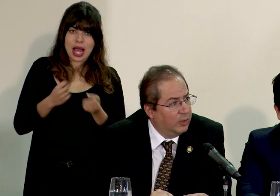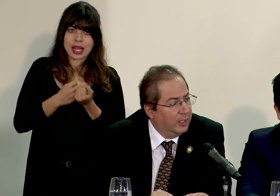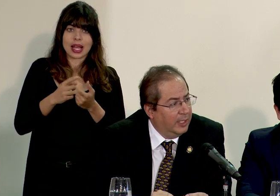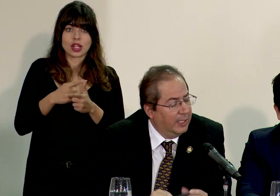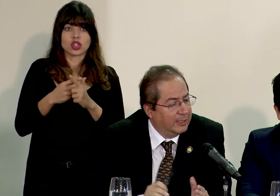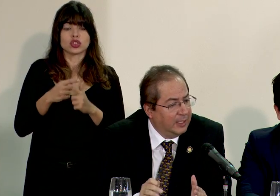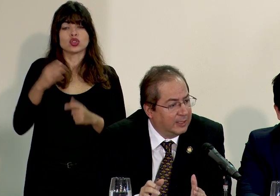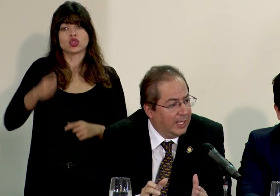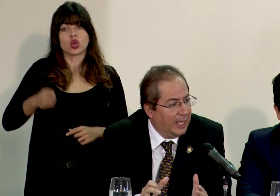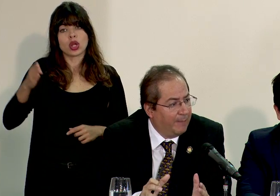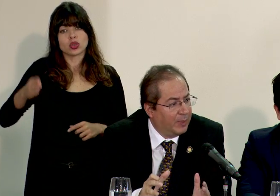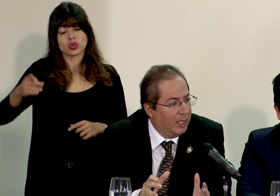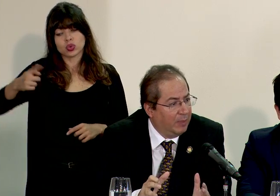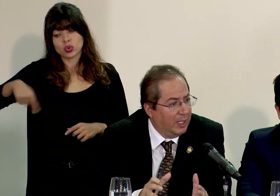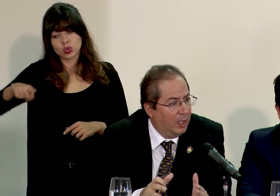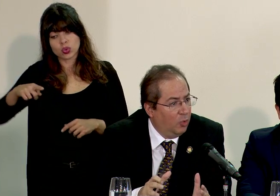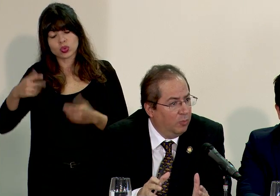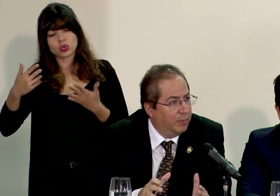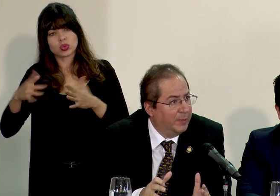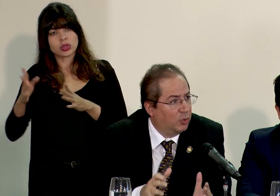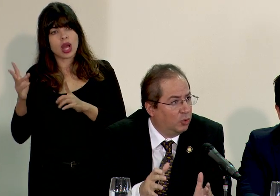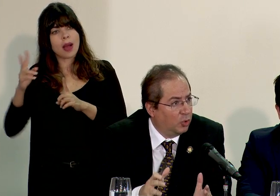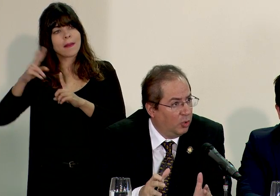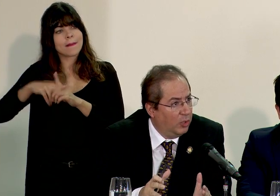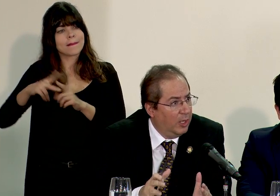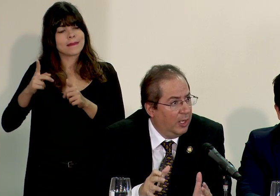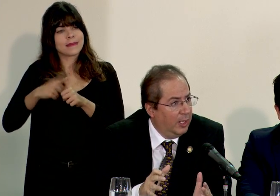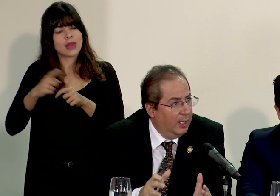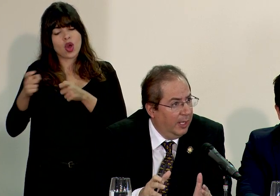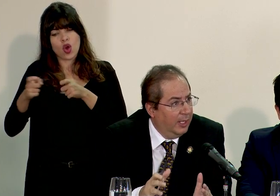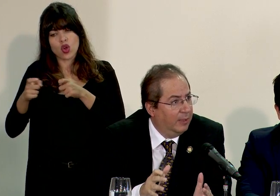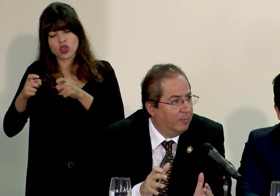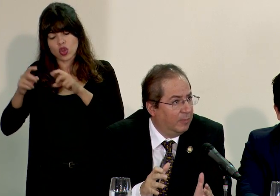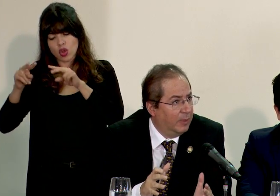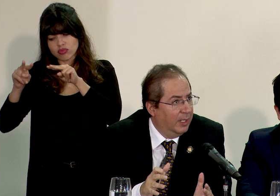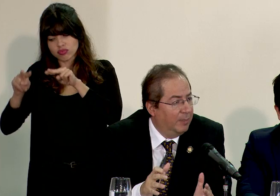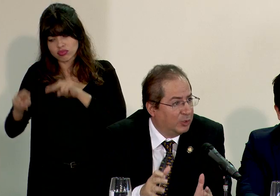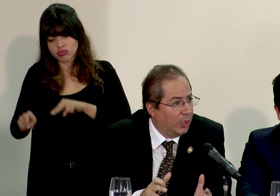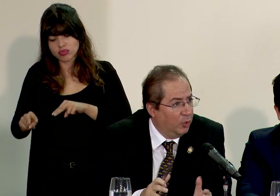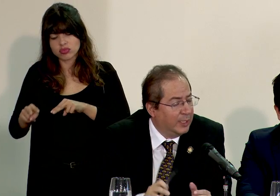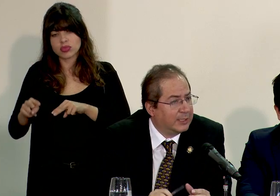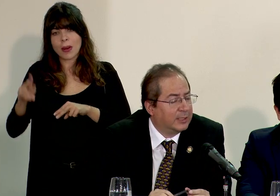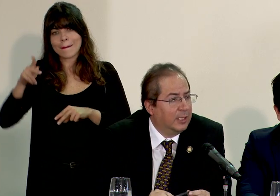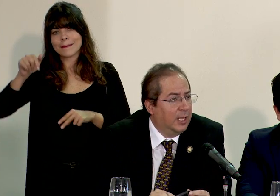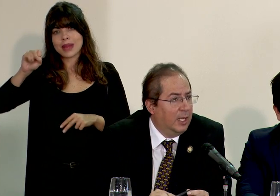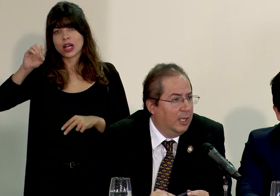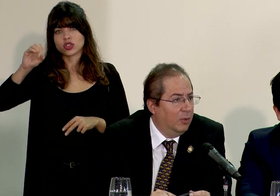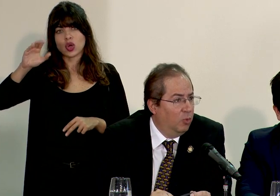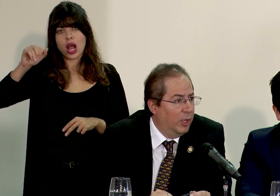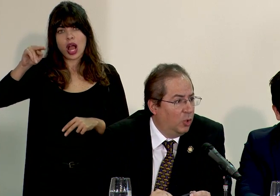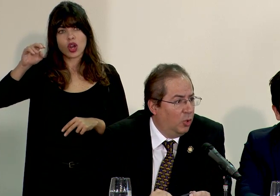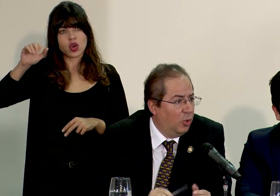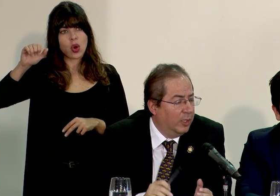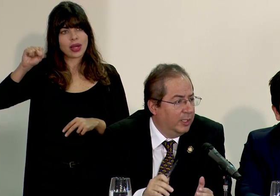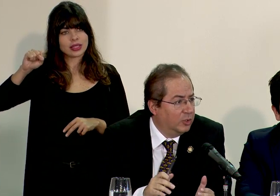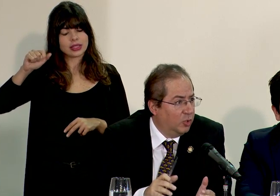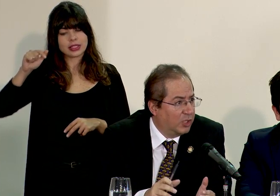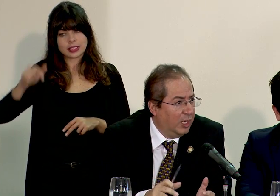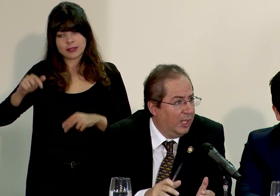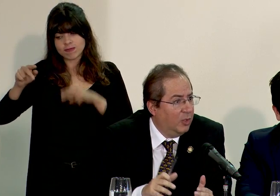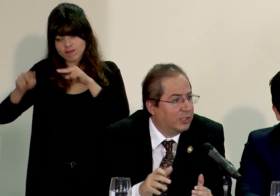zona sur se les ha aplicado un primer control en Paso Canoas luego